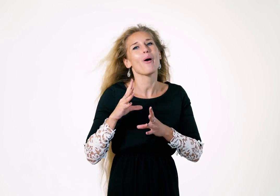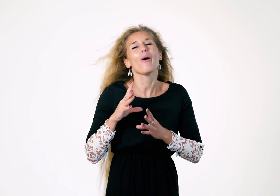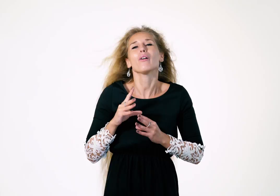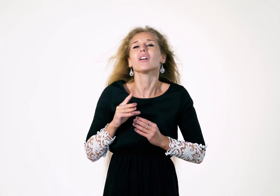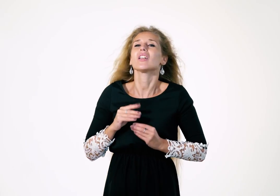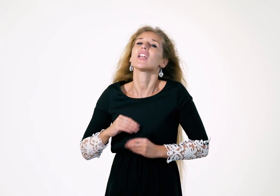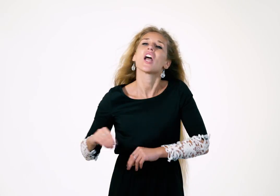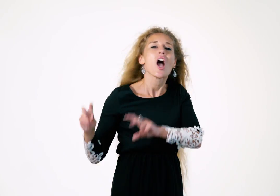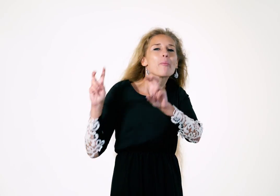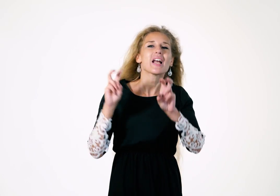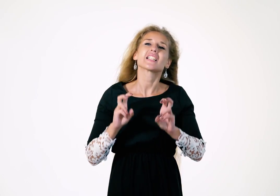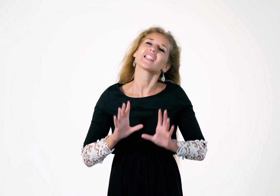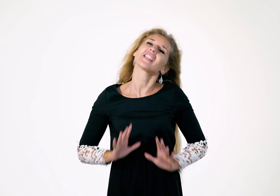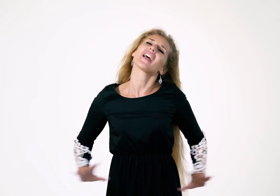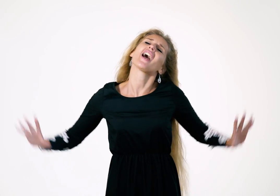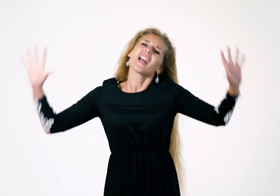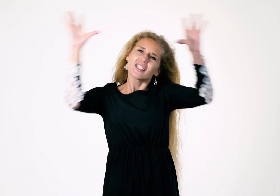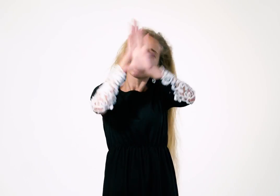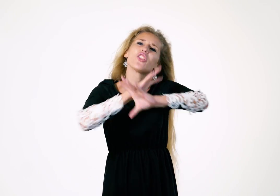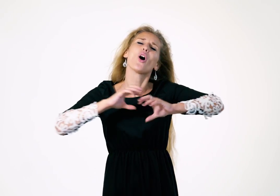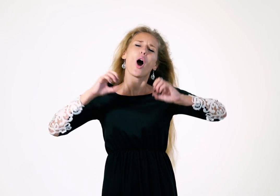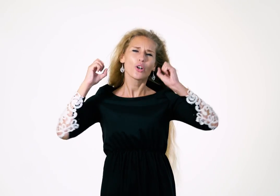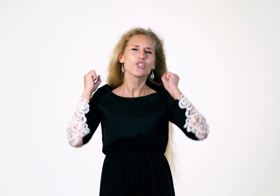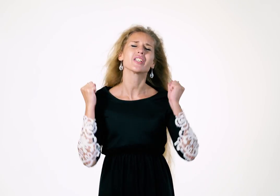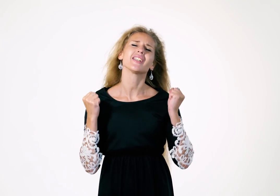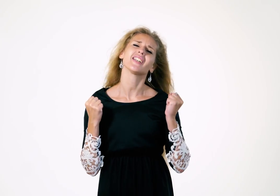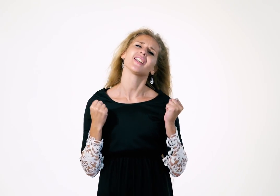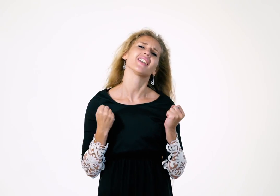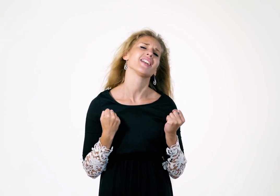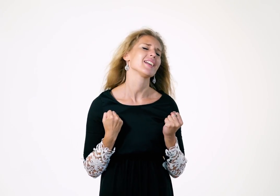просидеть до ночи.